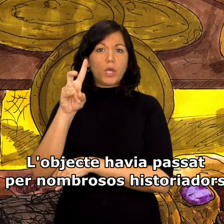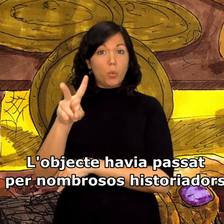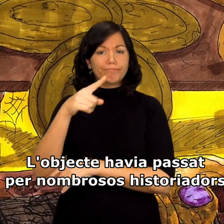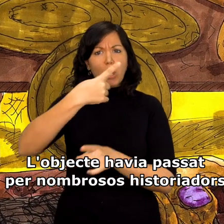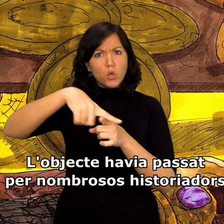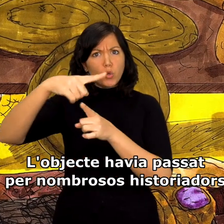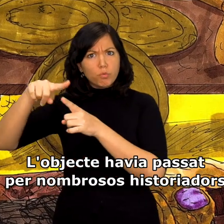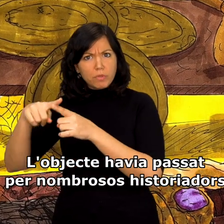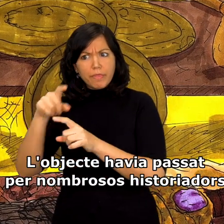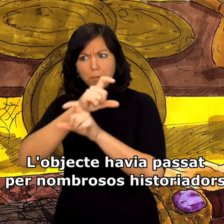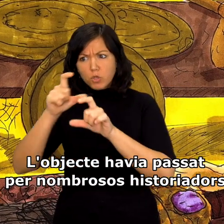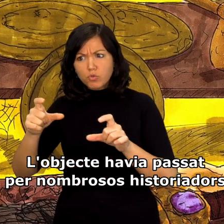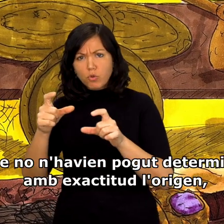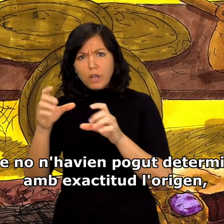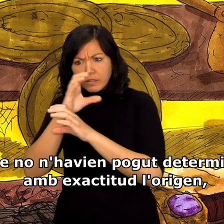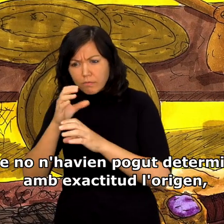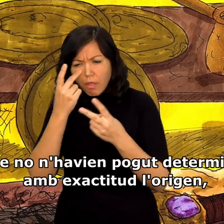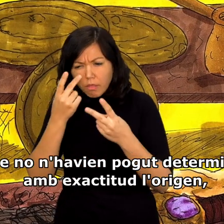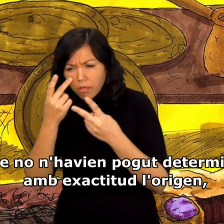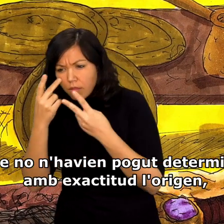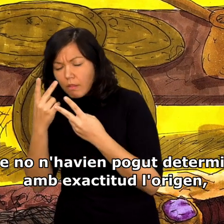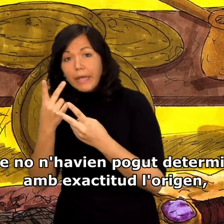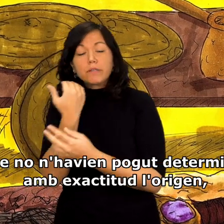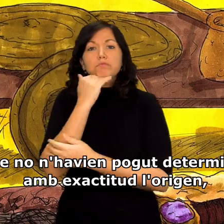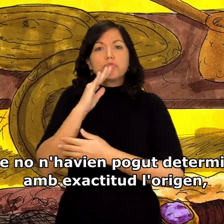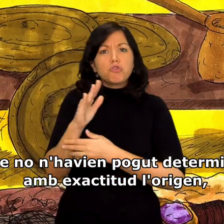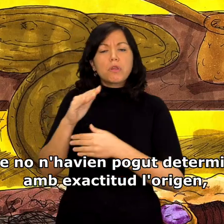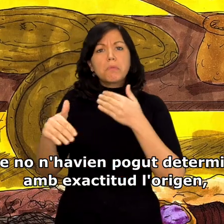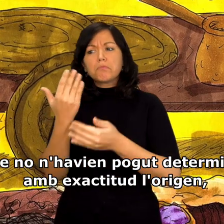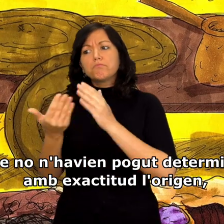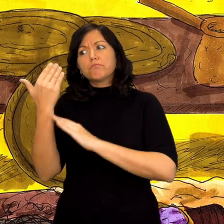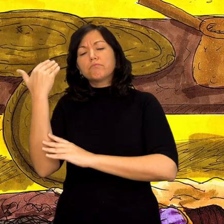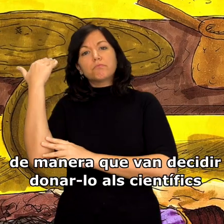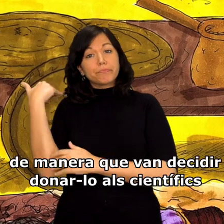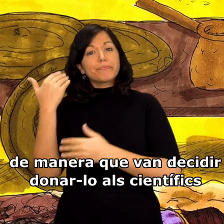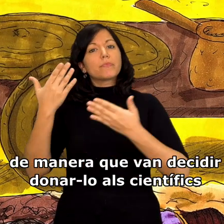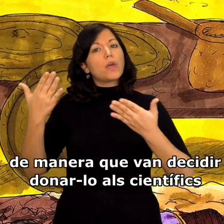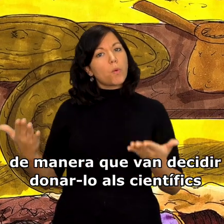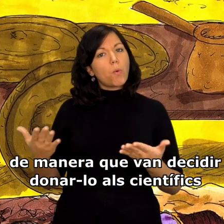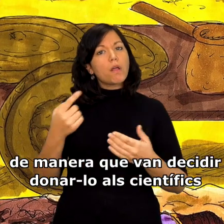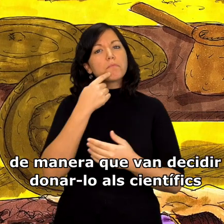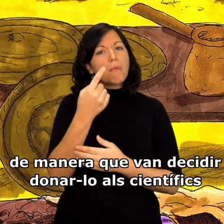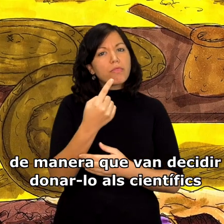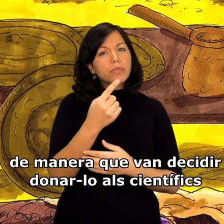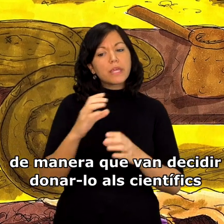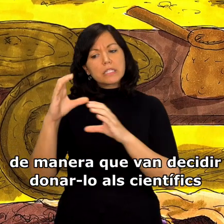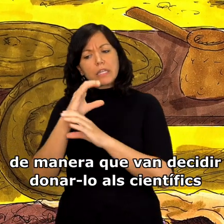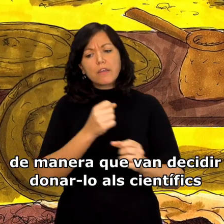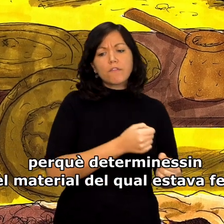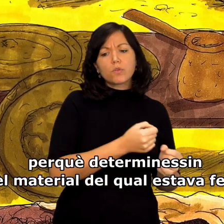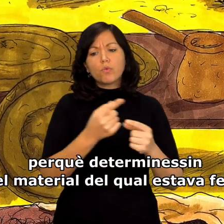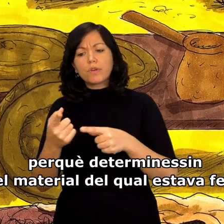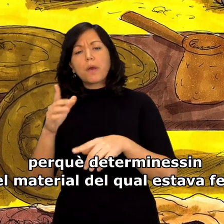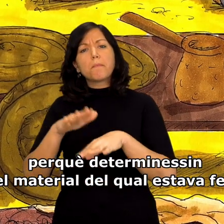'objecte havia passat per nombrosos historiadors que no n'havien pogut determinar amb exactitud l'origen, de manera que van decidir donar-lo als